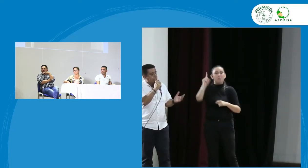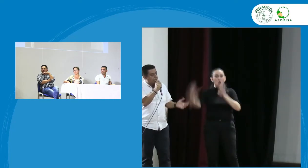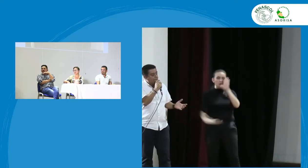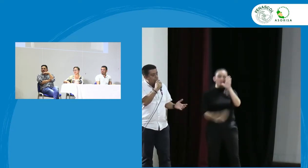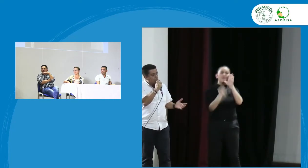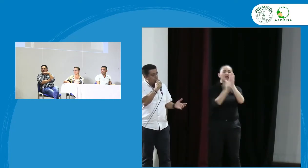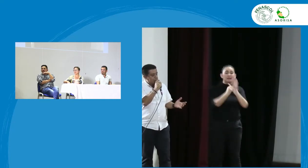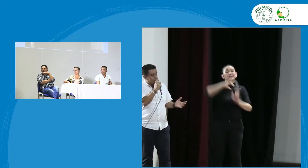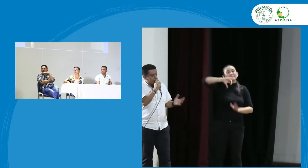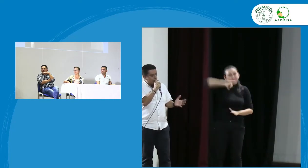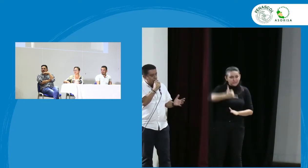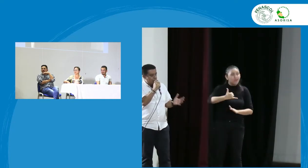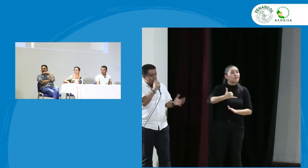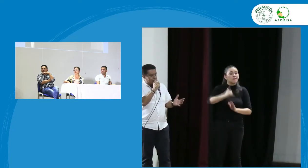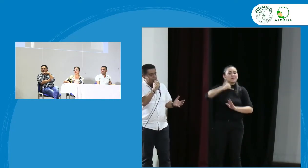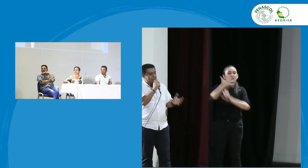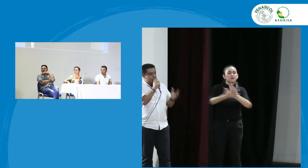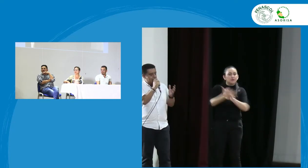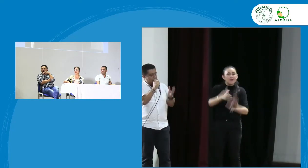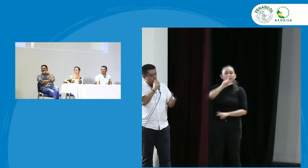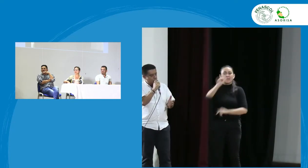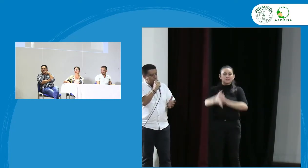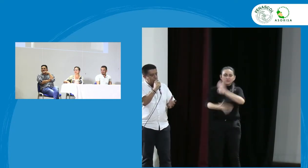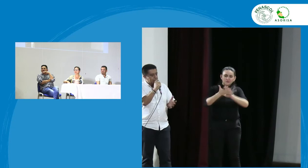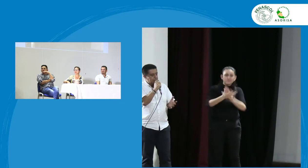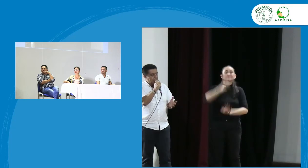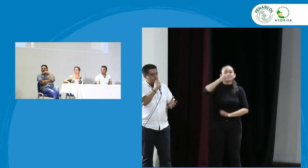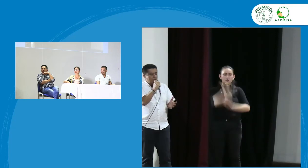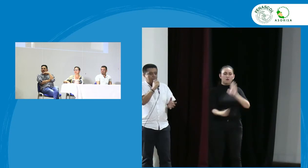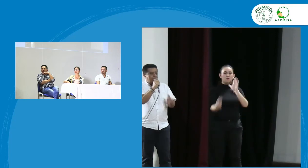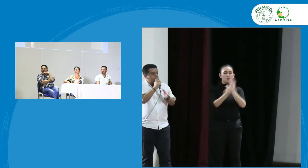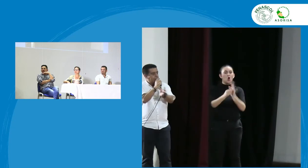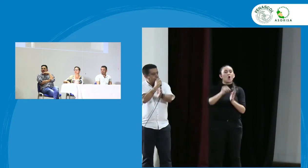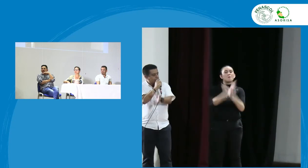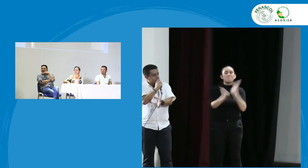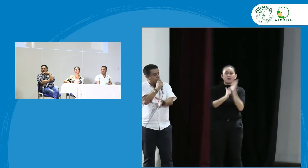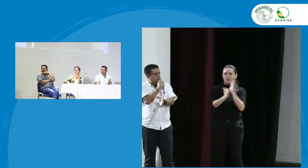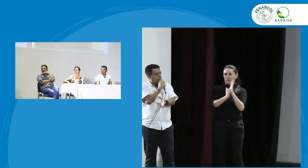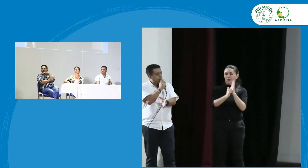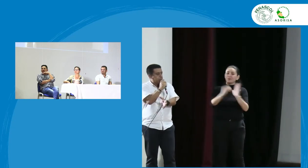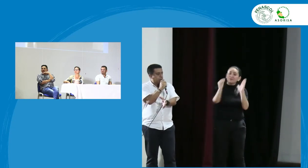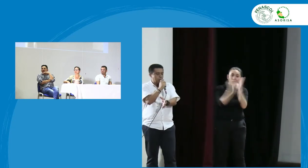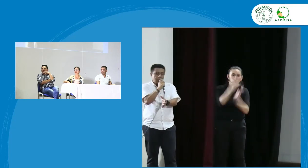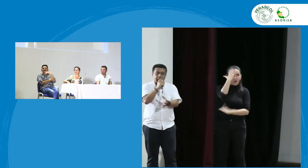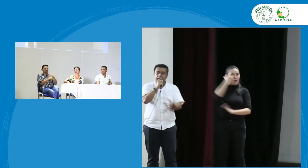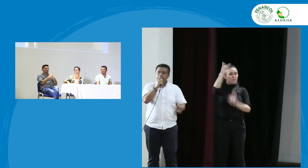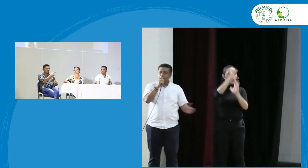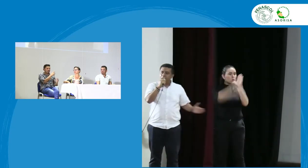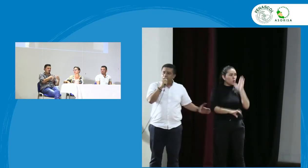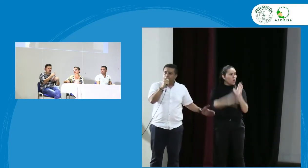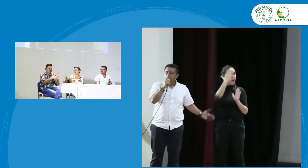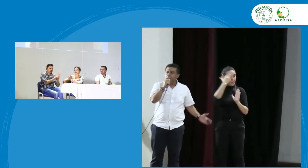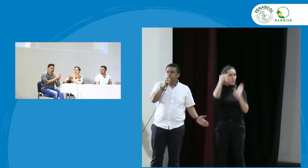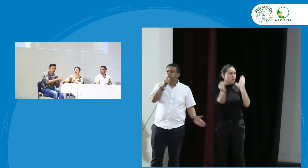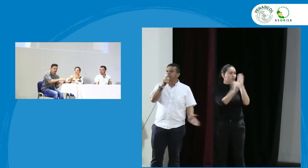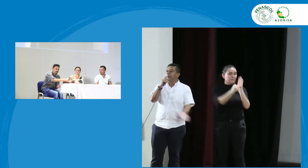tema de lengua de señas colombianas en el pénsul académico o sea que comenzarían los niños desde la